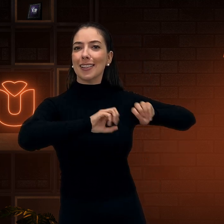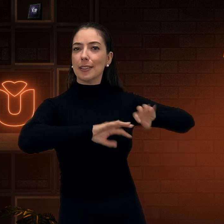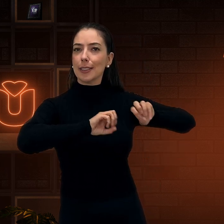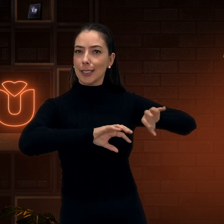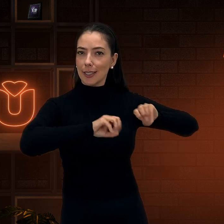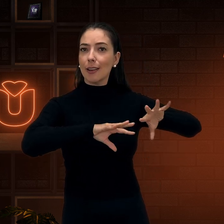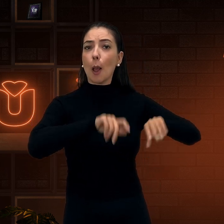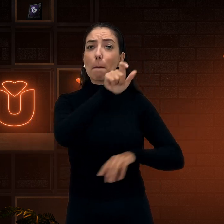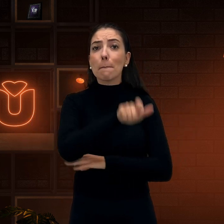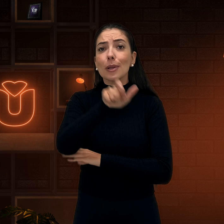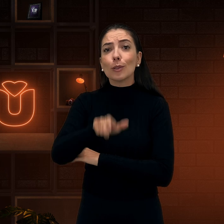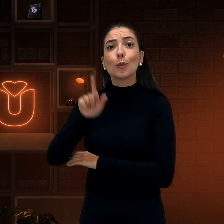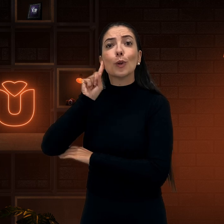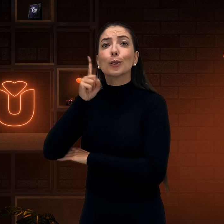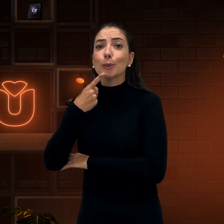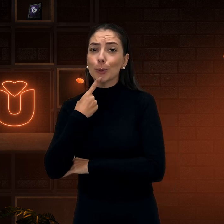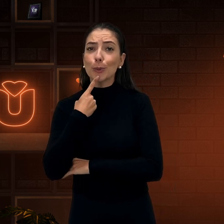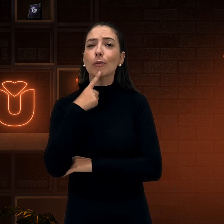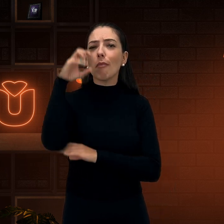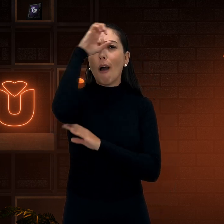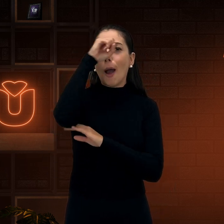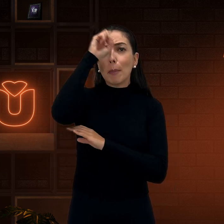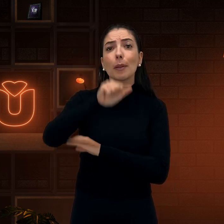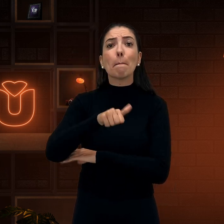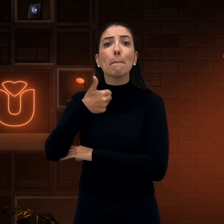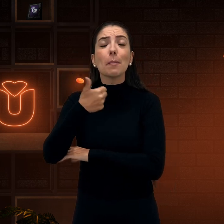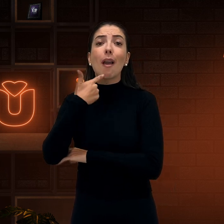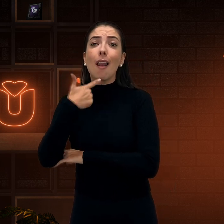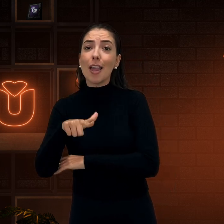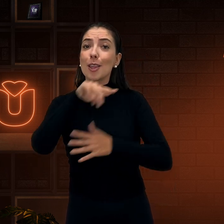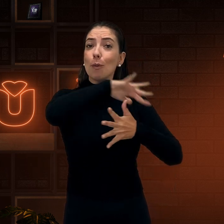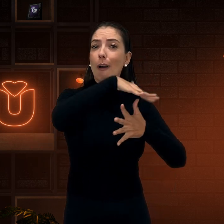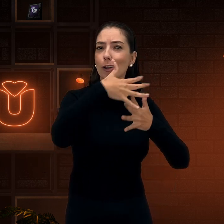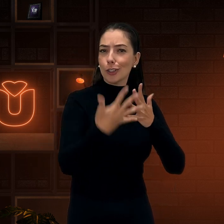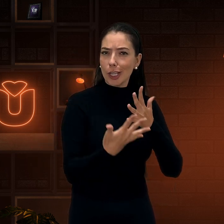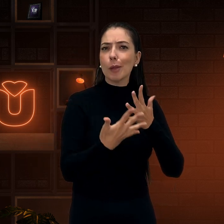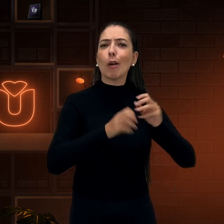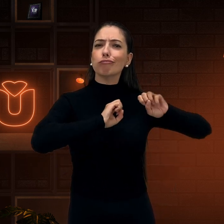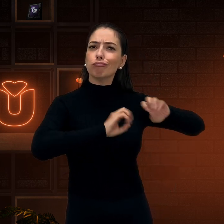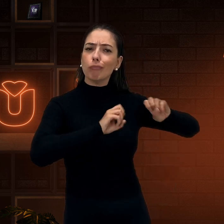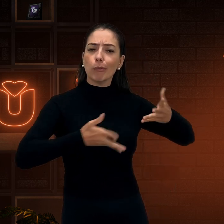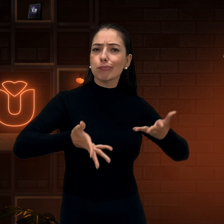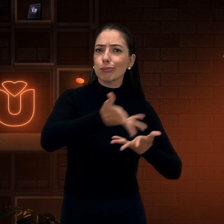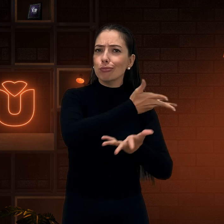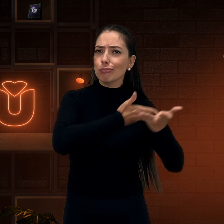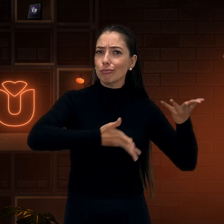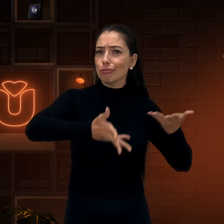E eles ensinam todos os alunos surdos a aprenderem na sua primeira língua, que é a Libras. É